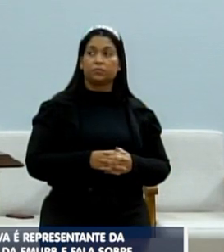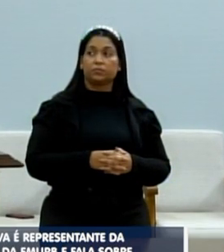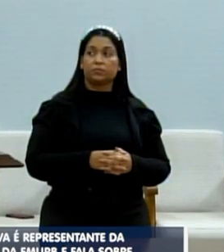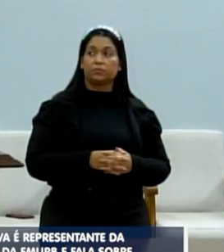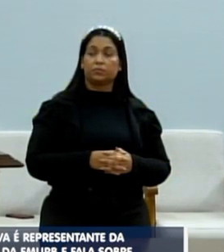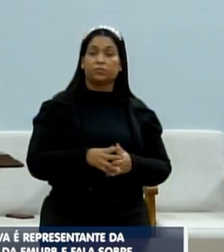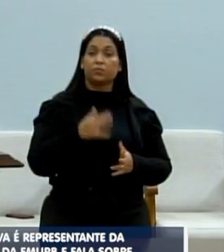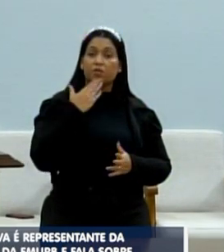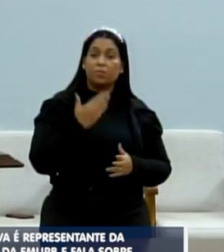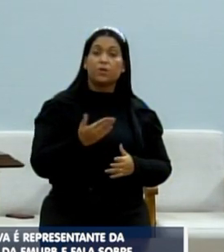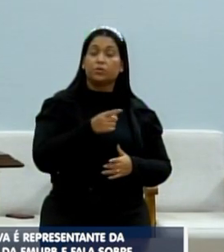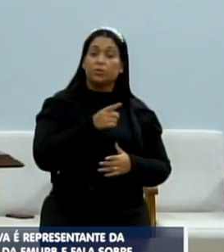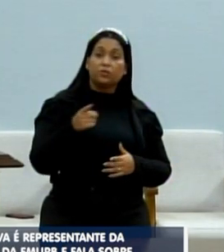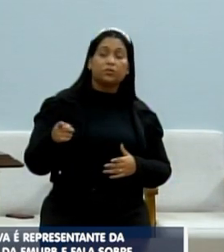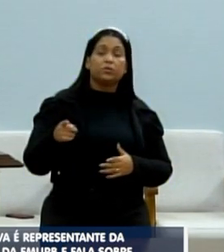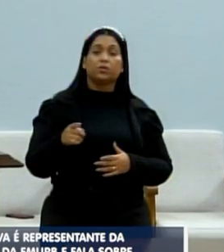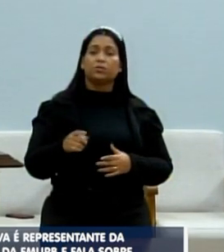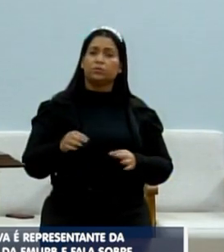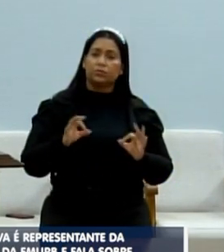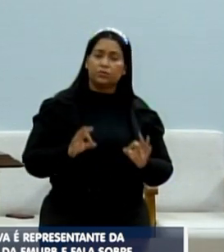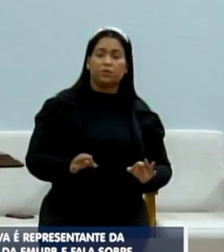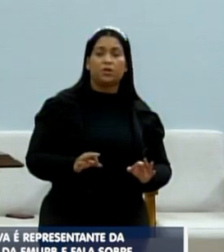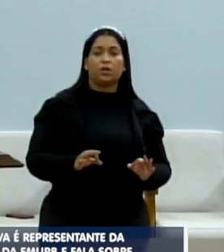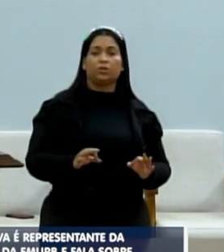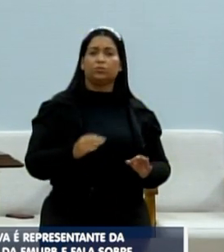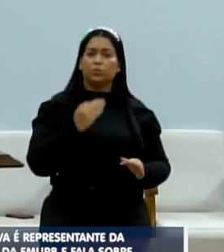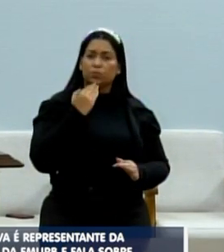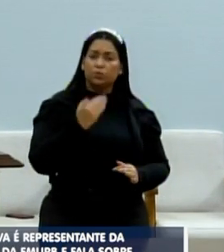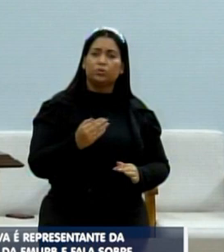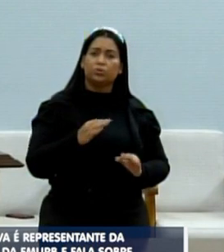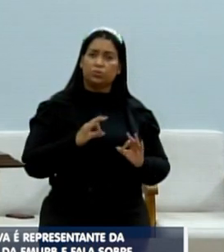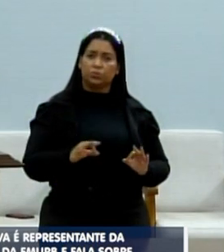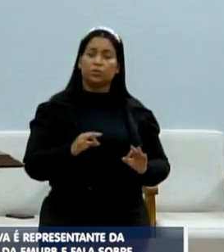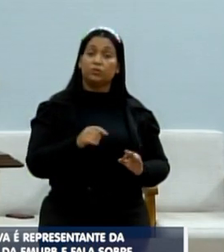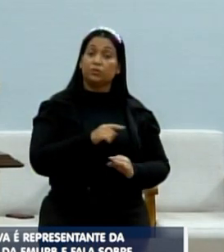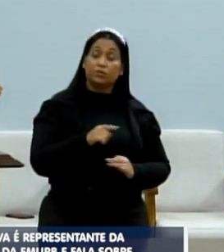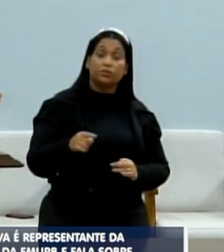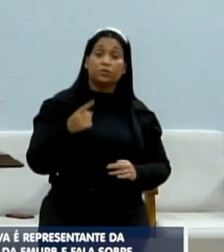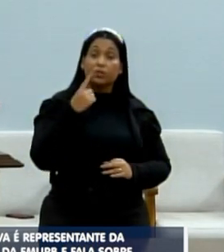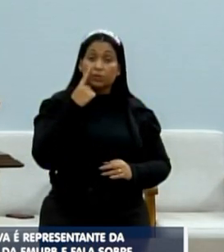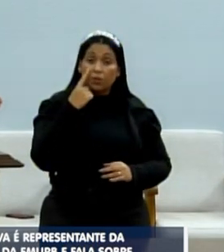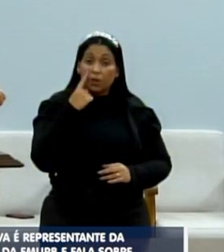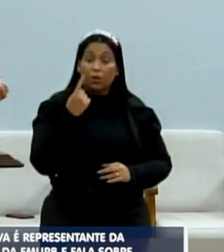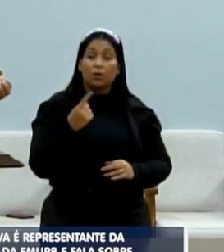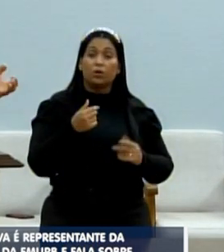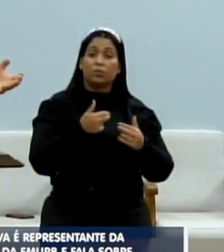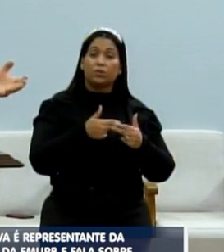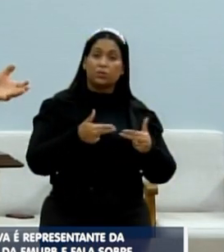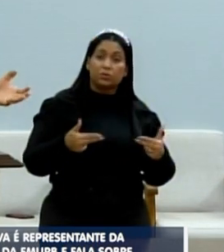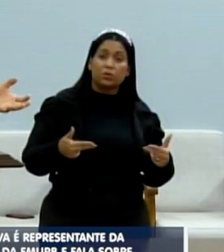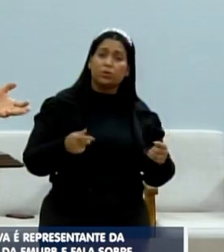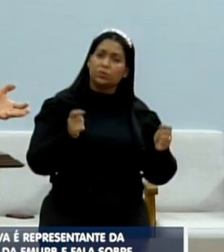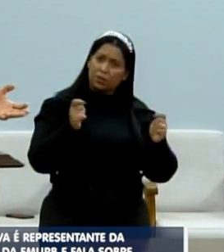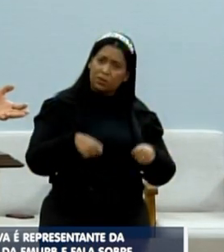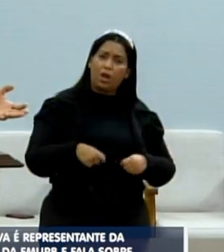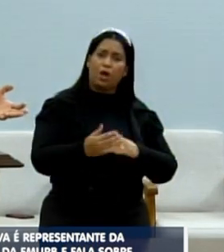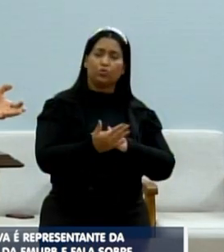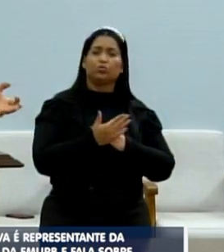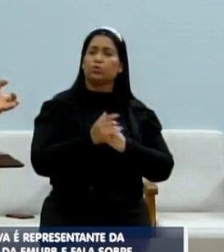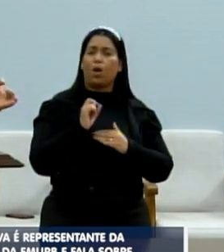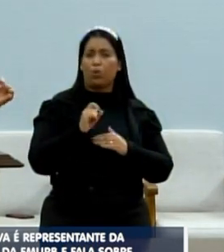mesmo, que vocês olhem aí para nossas questões, vejam o que vocês podem fazer,